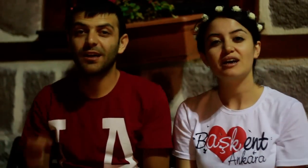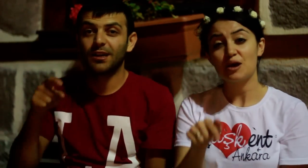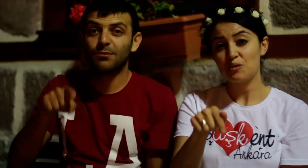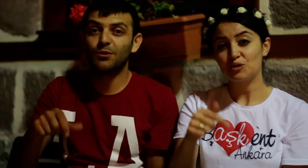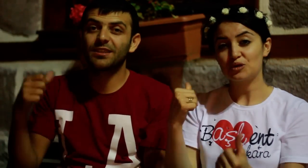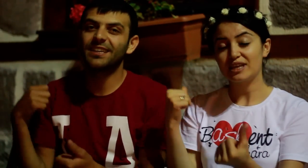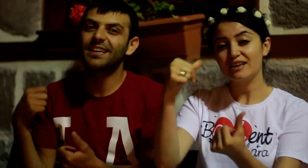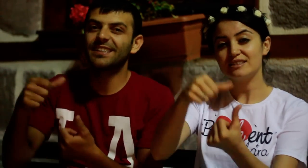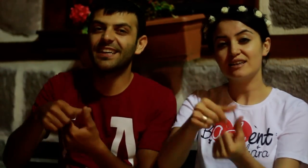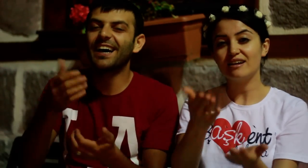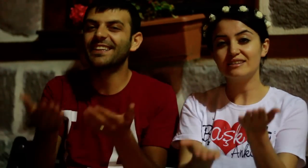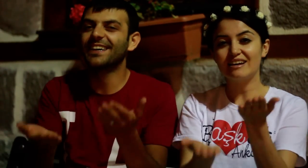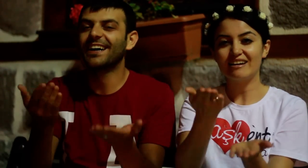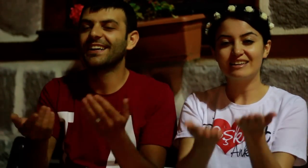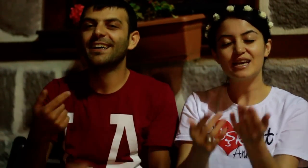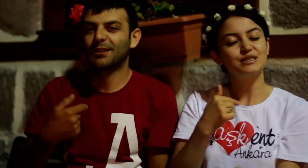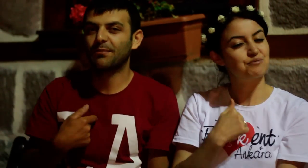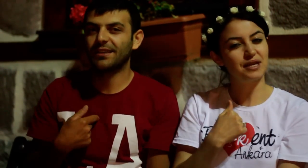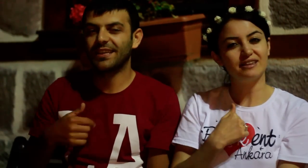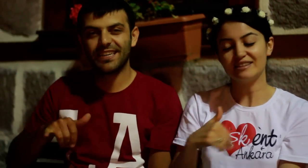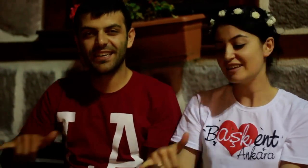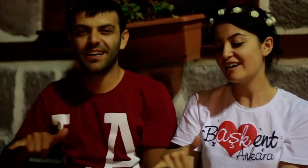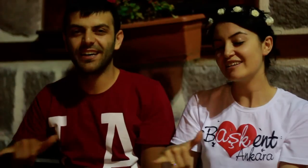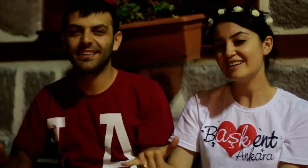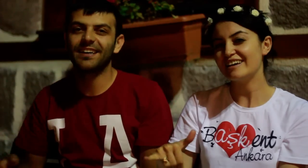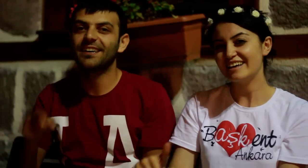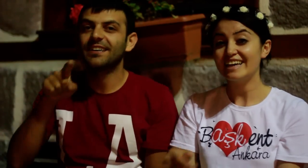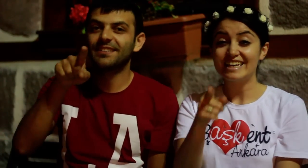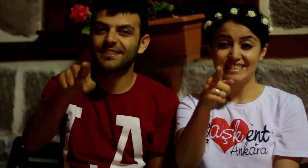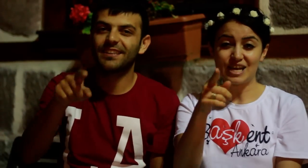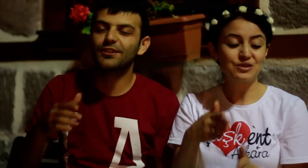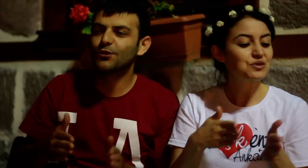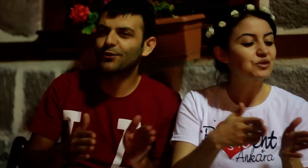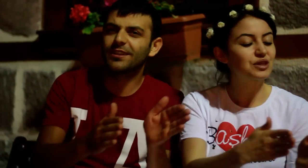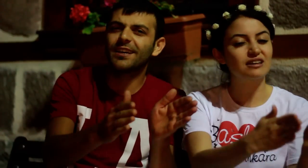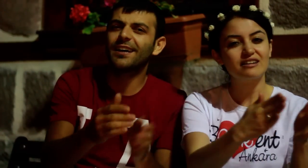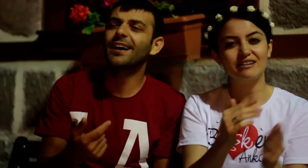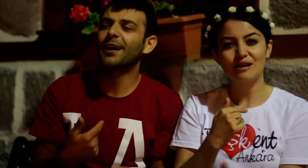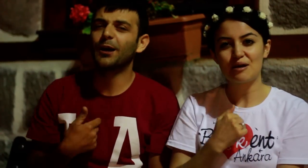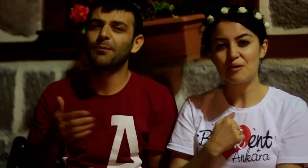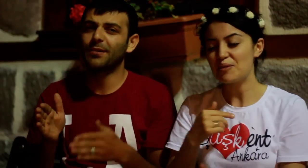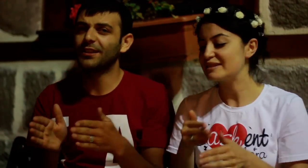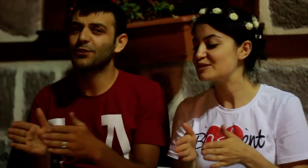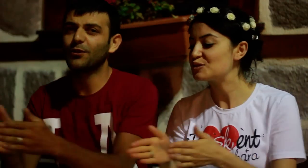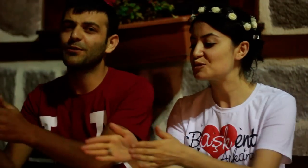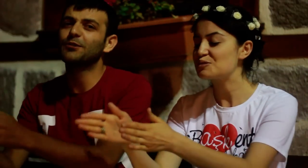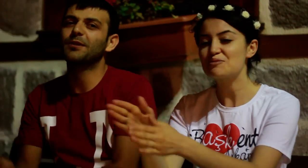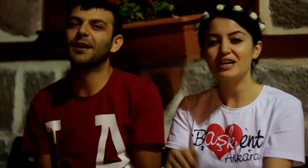Bu kez adalet benden yana Sen yoluna ben yoluma